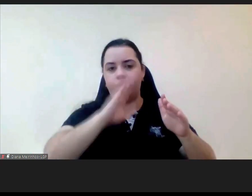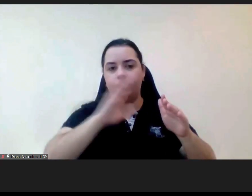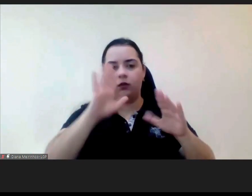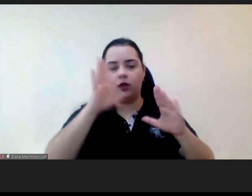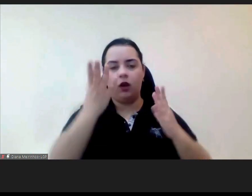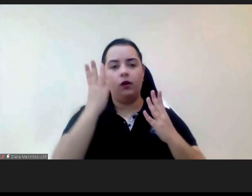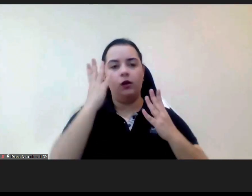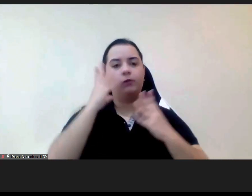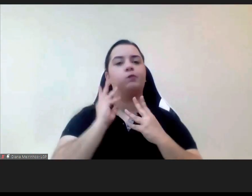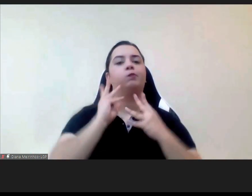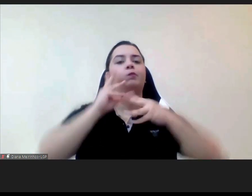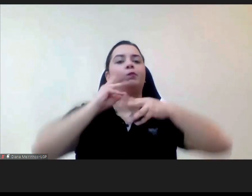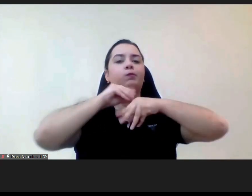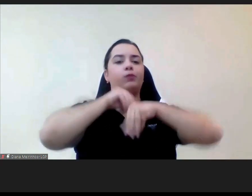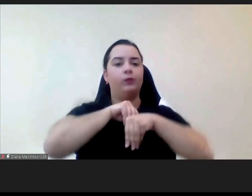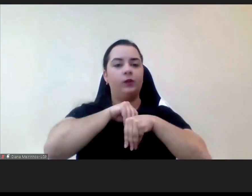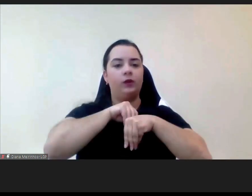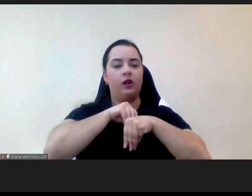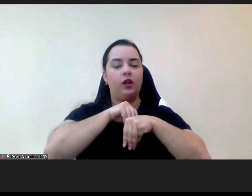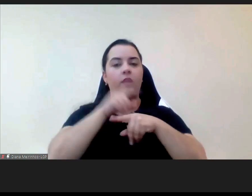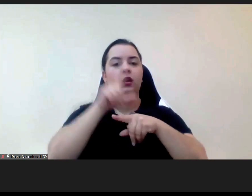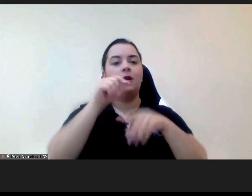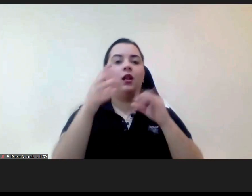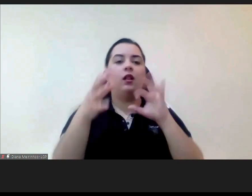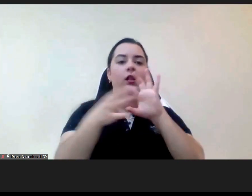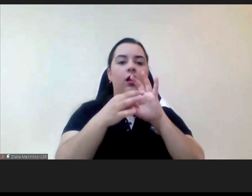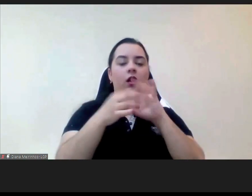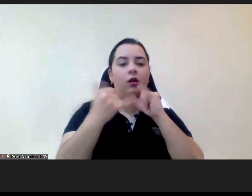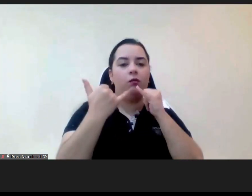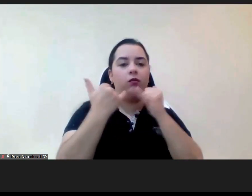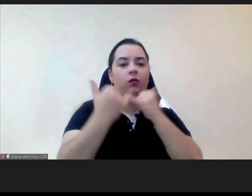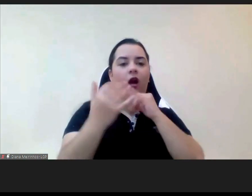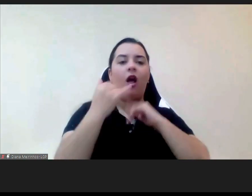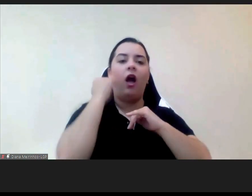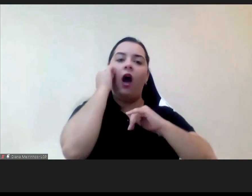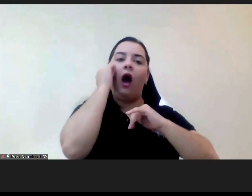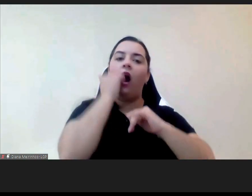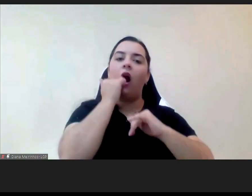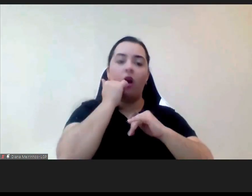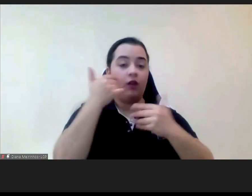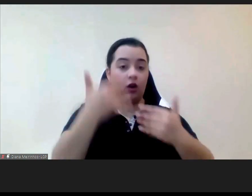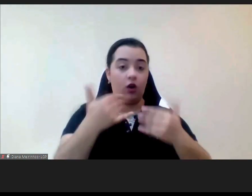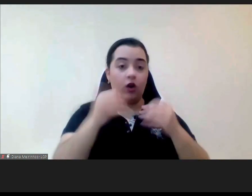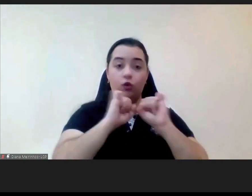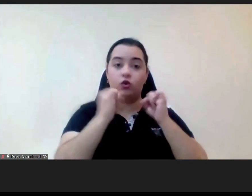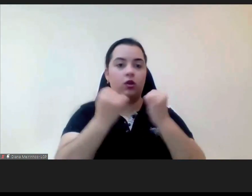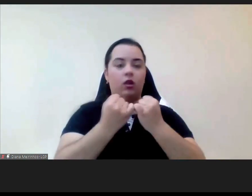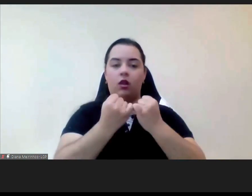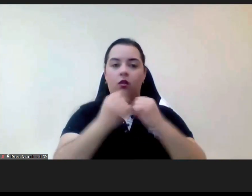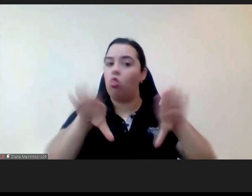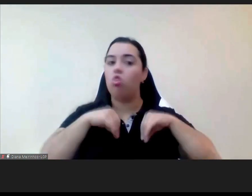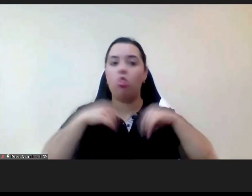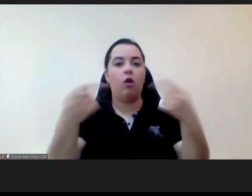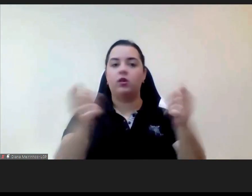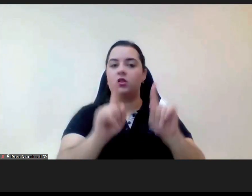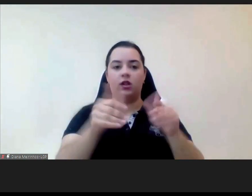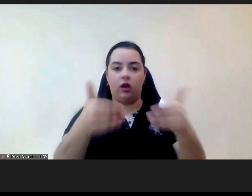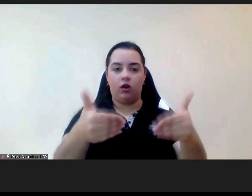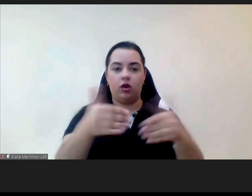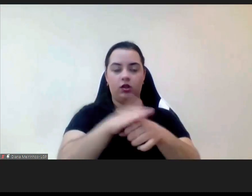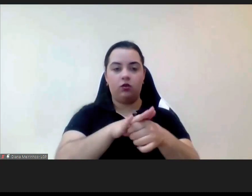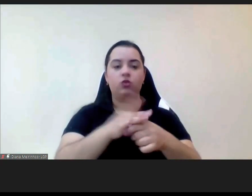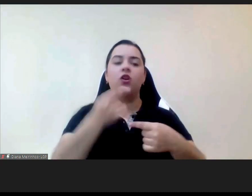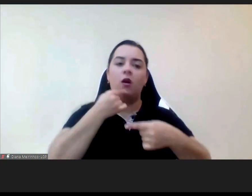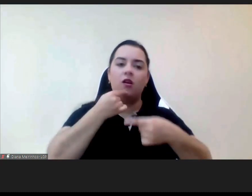relativamente aos maus tratos graves também a nossa sociedade já não admite essas essas situações já já denuncia